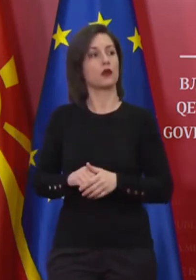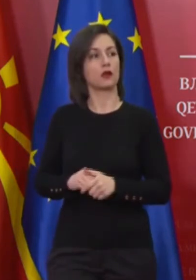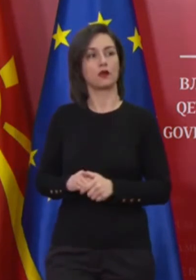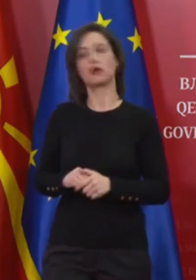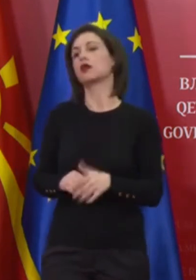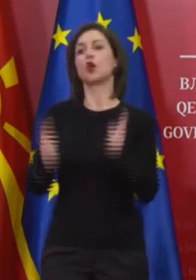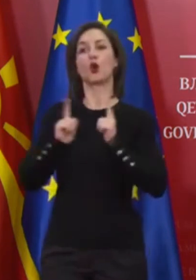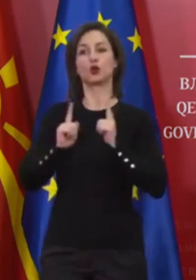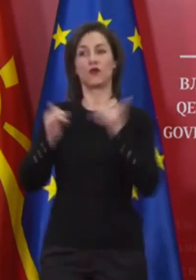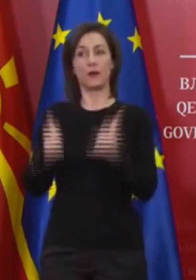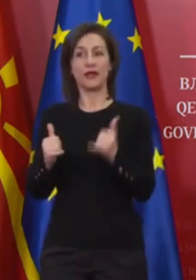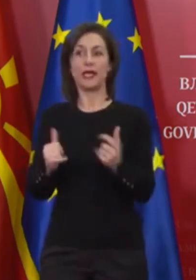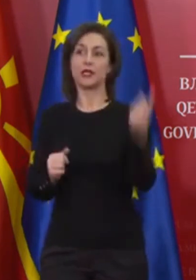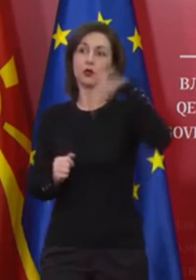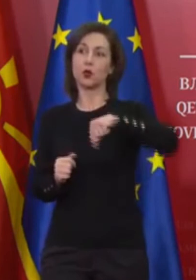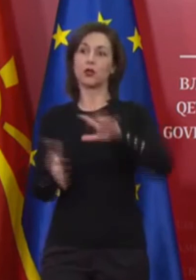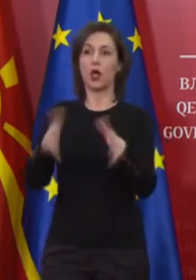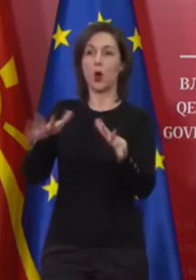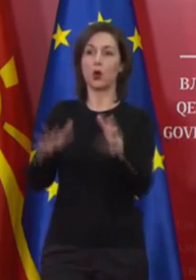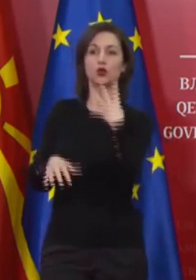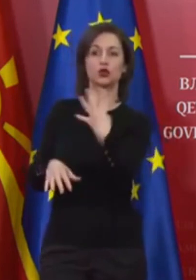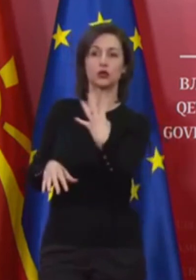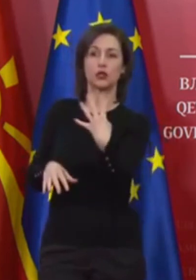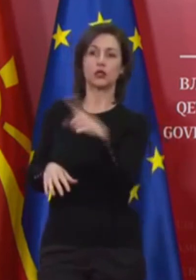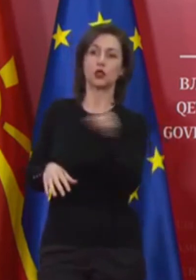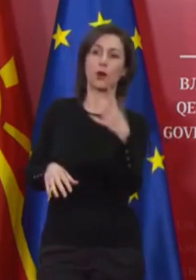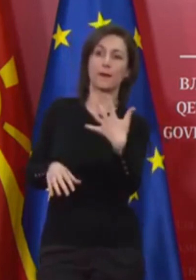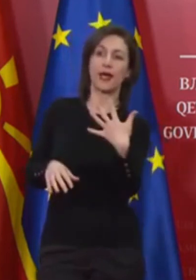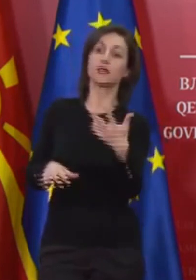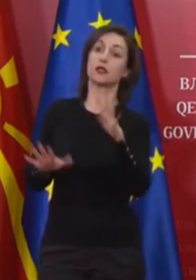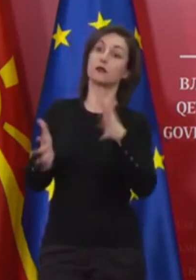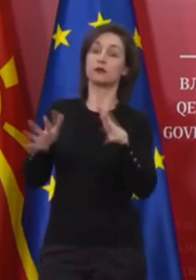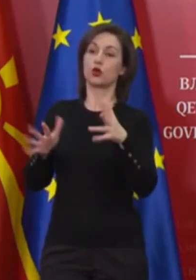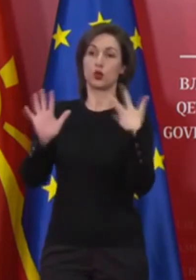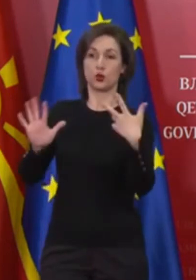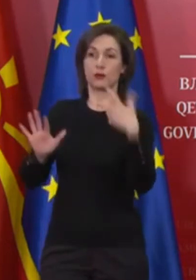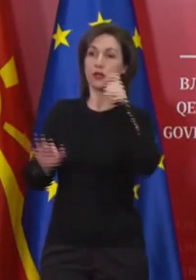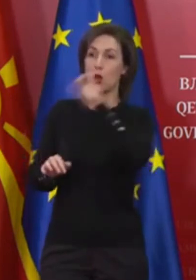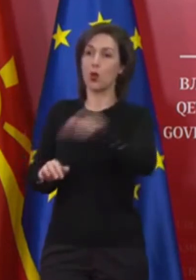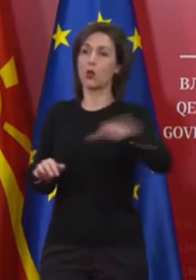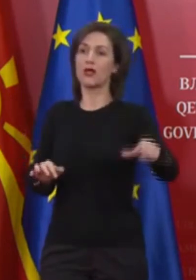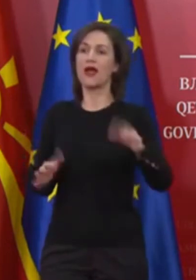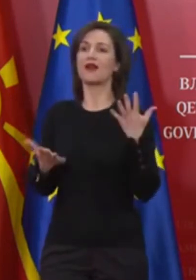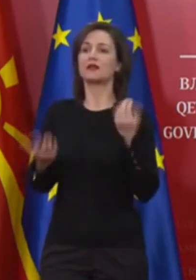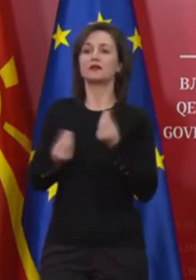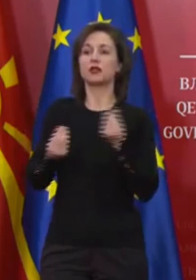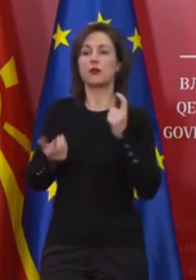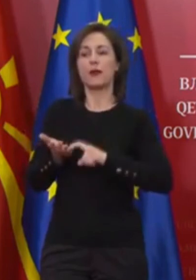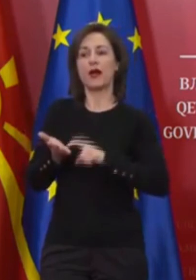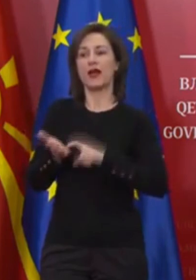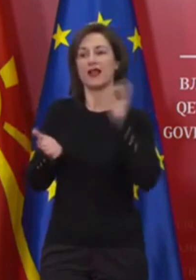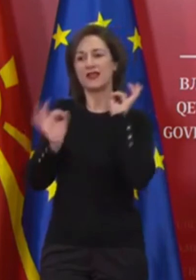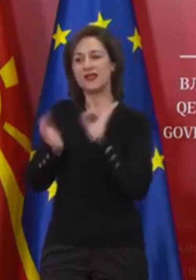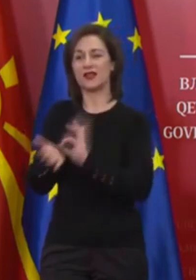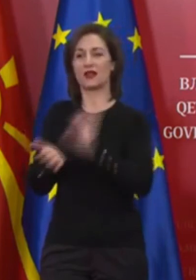да стигнат помеѓу 40, 50, дори 80 луѓе, се со цел да детално се скринира овој